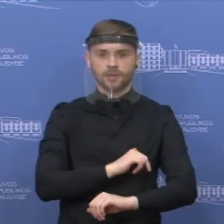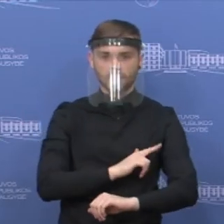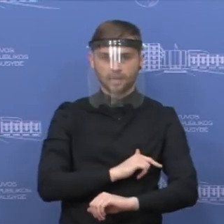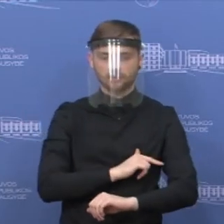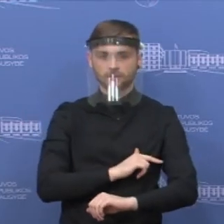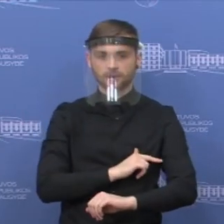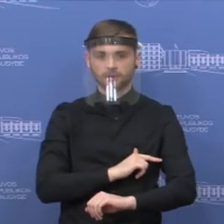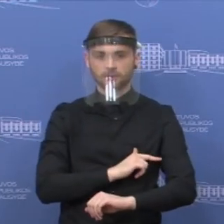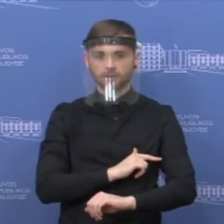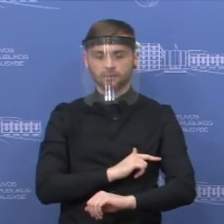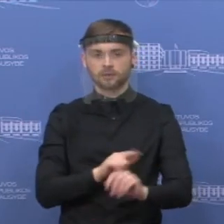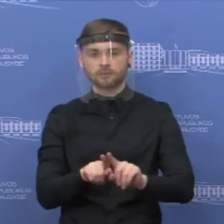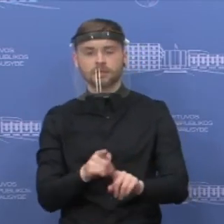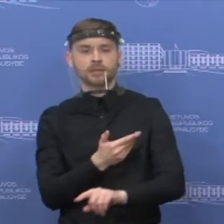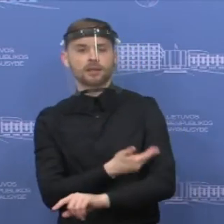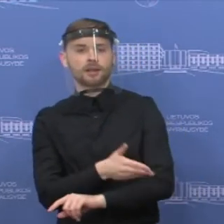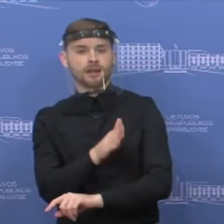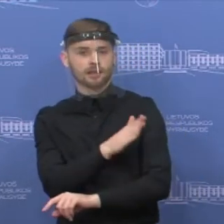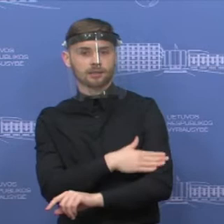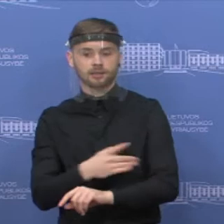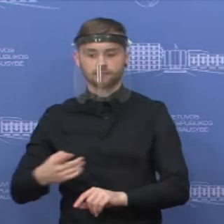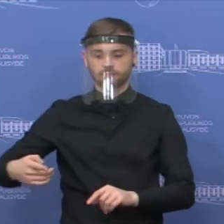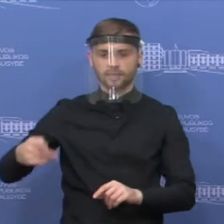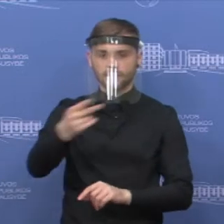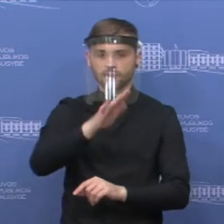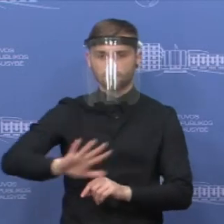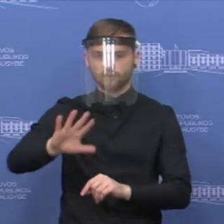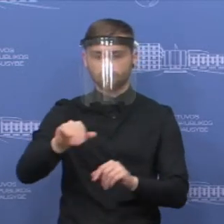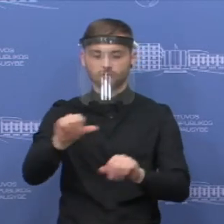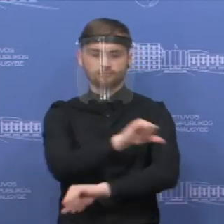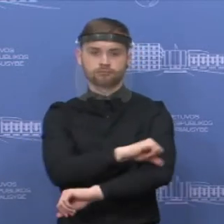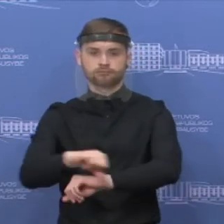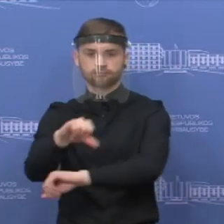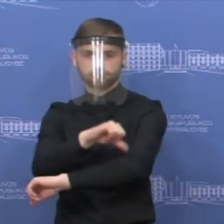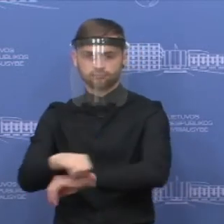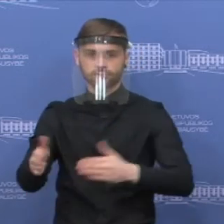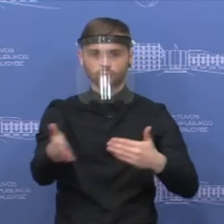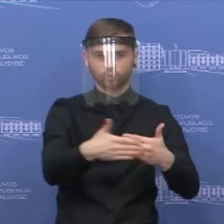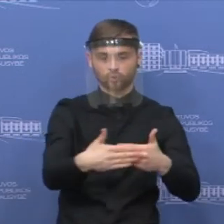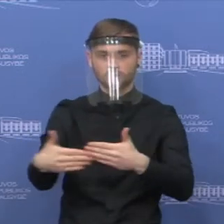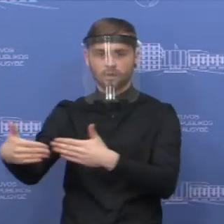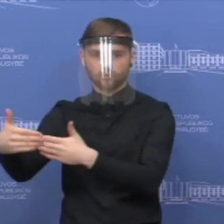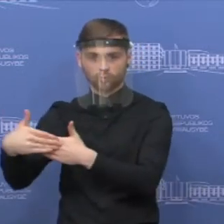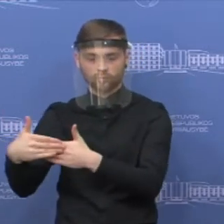Respubliką ir Lietuvos Respubliką. Tai galima sakyti, kad